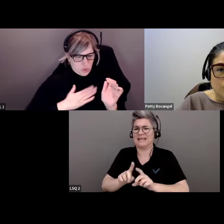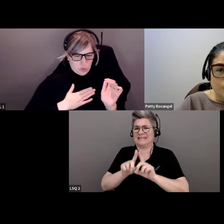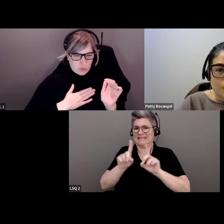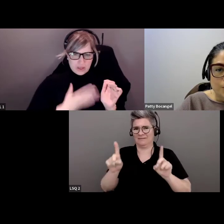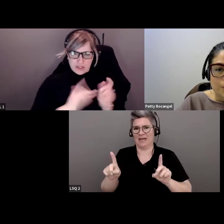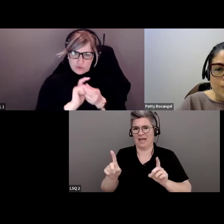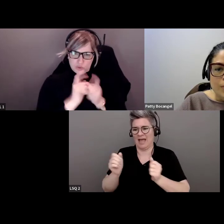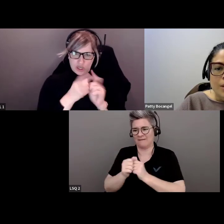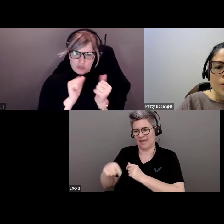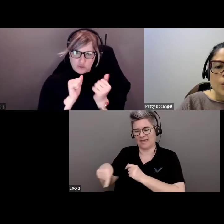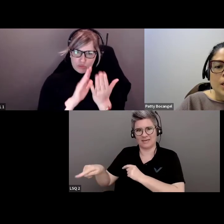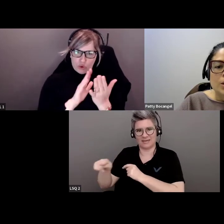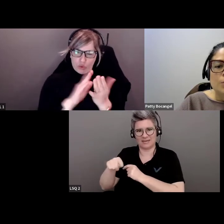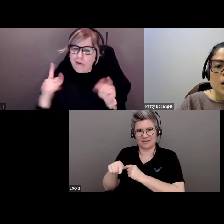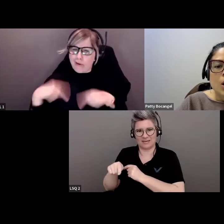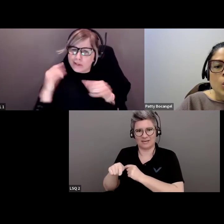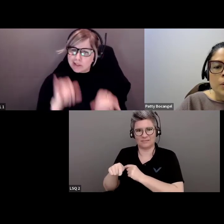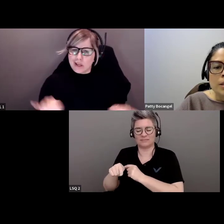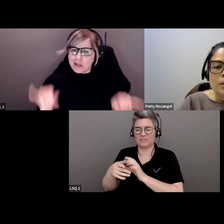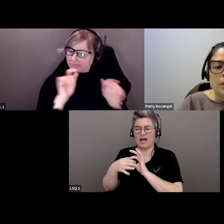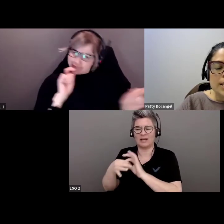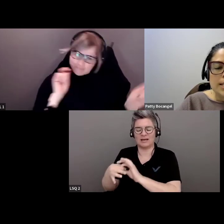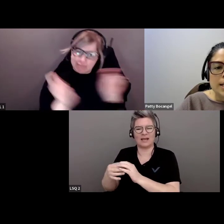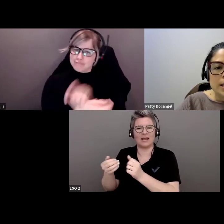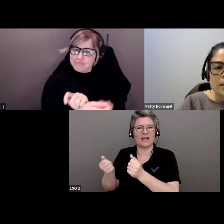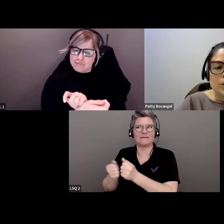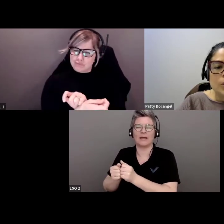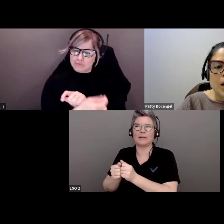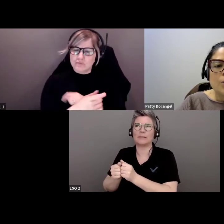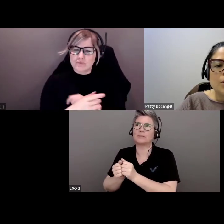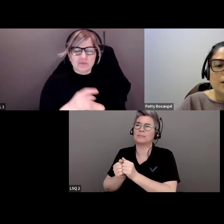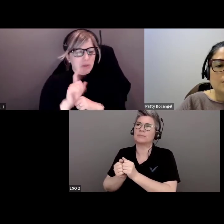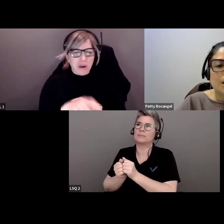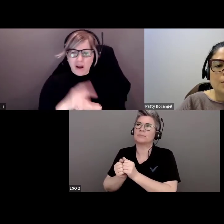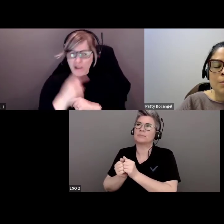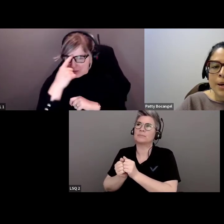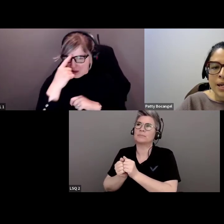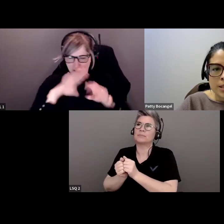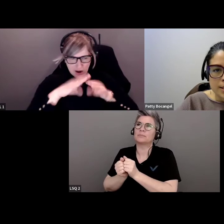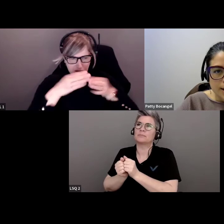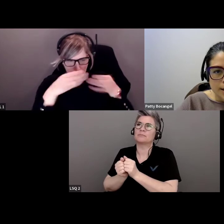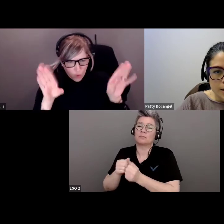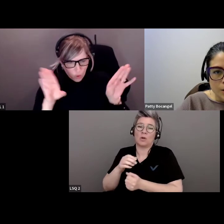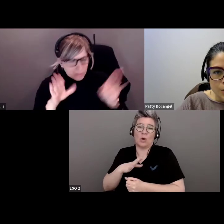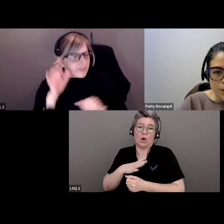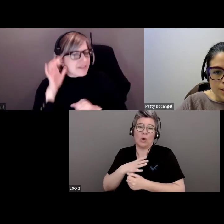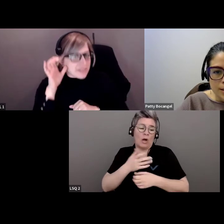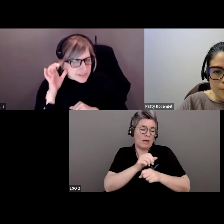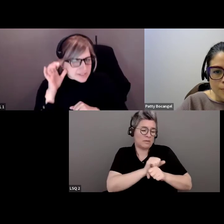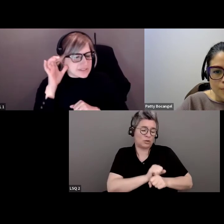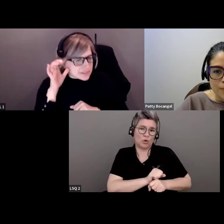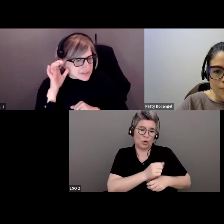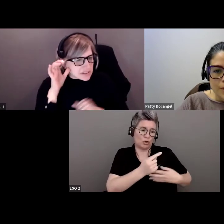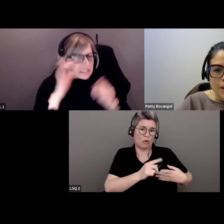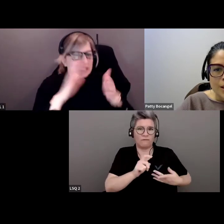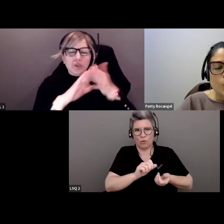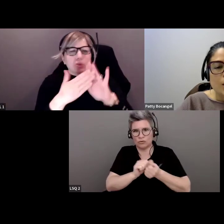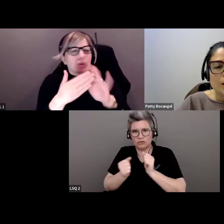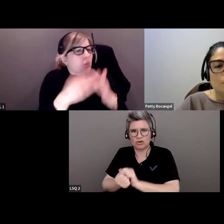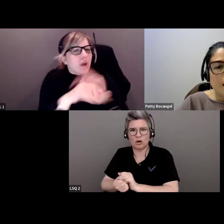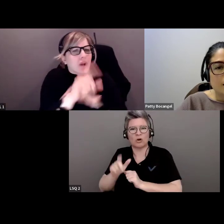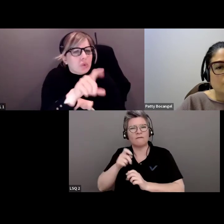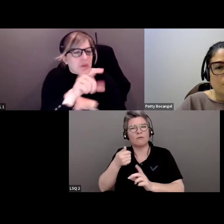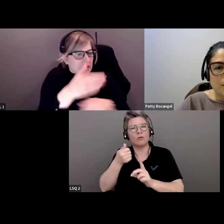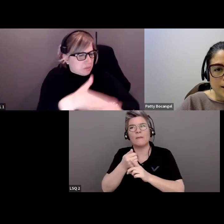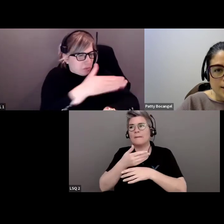différente par rapport à celle que nous avons habituellement. Nous devons être prêts